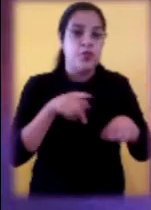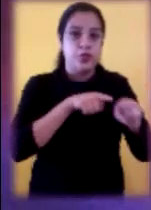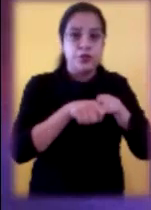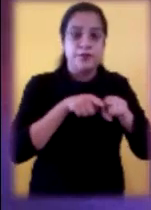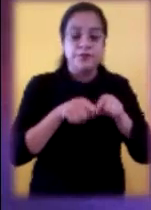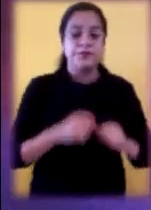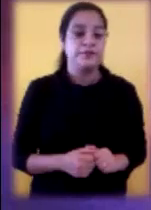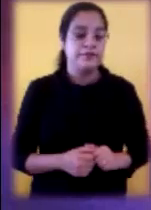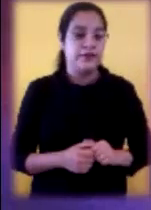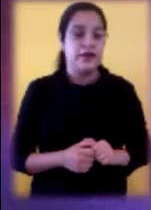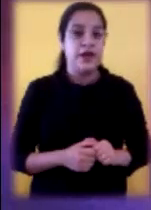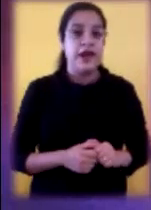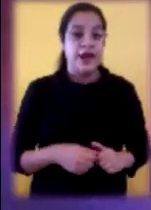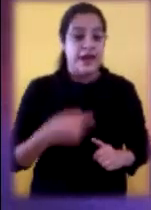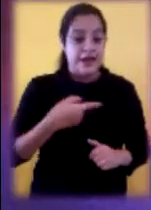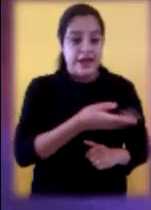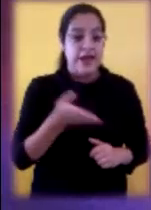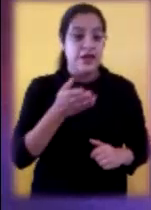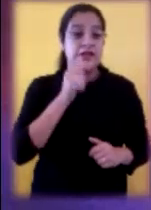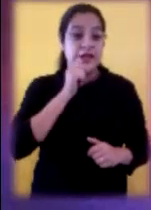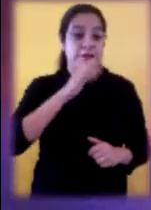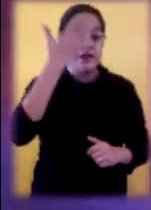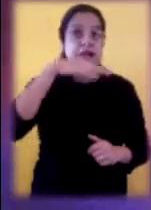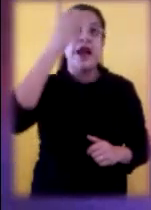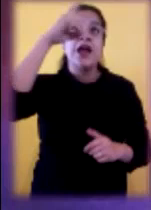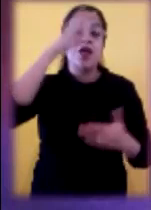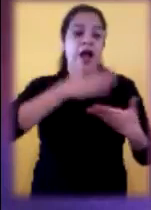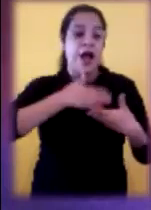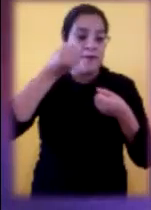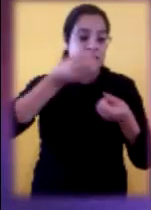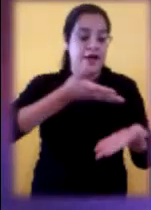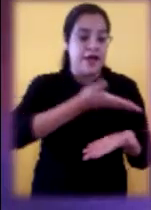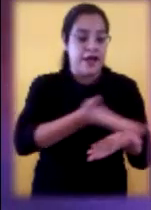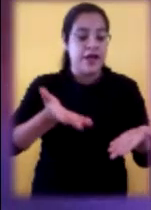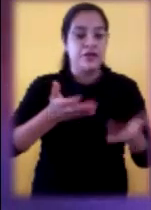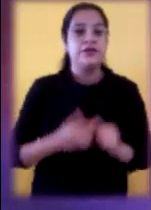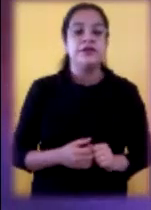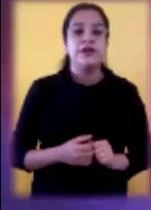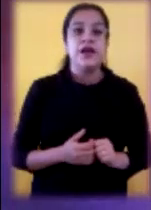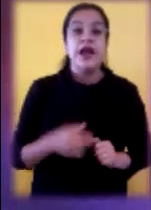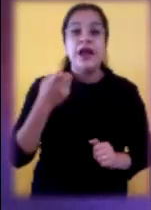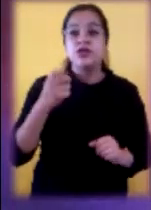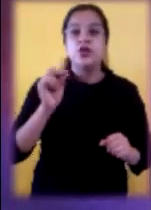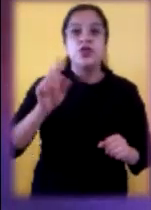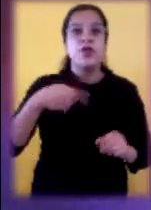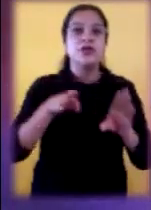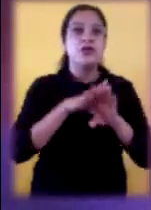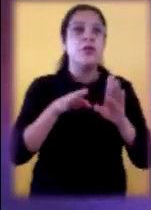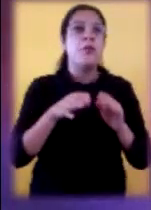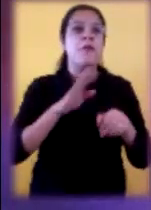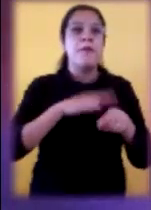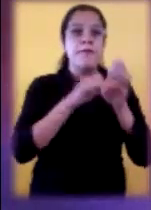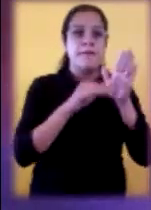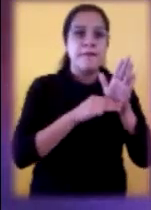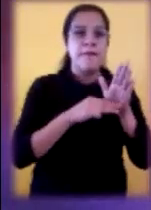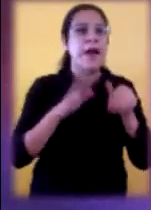este amor dándolo a sus hermanos, que son a sí mismo amados de Dios. No es tanto